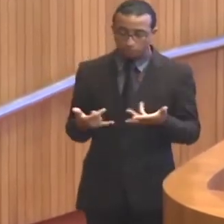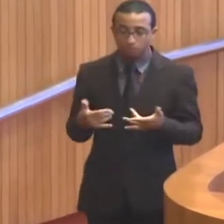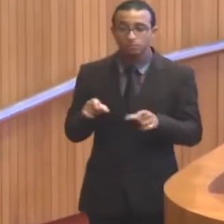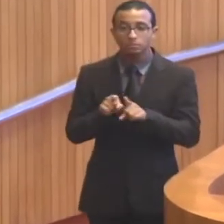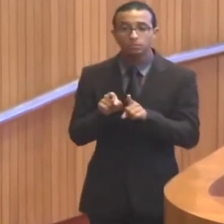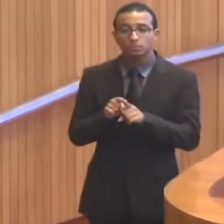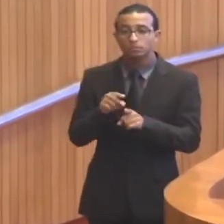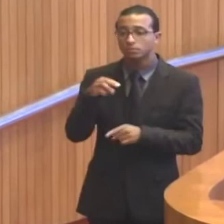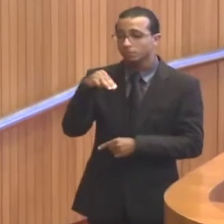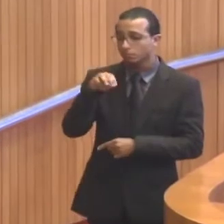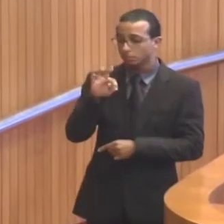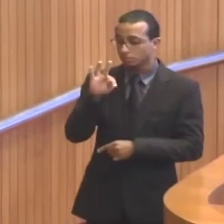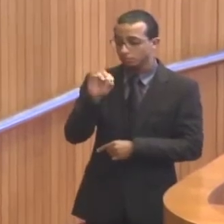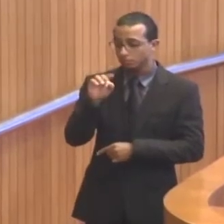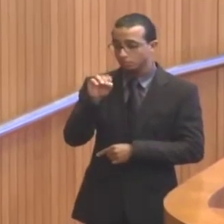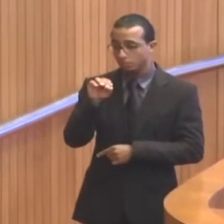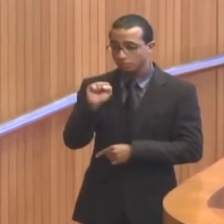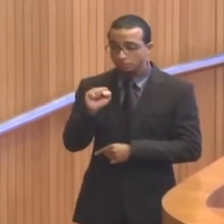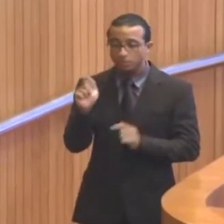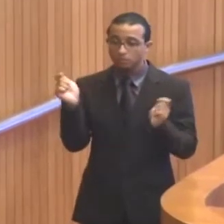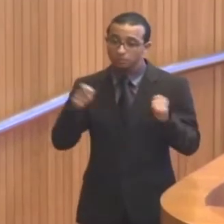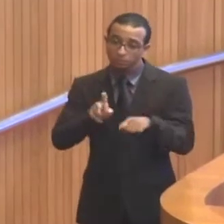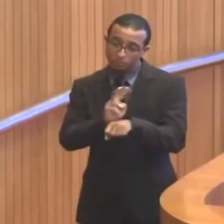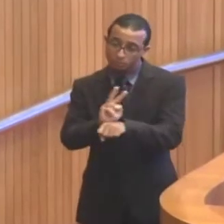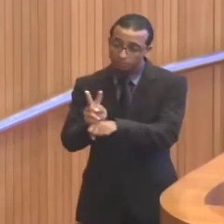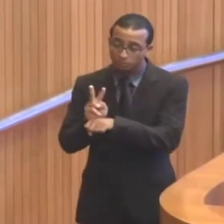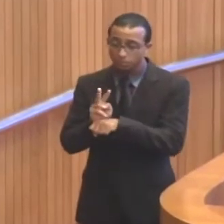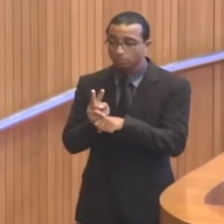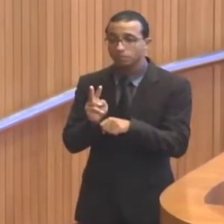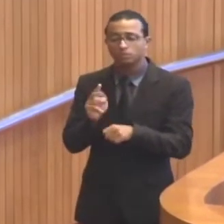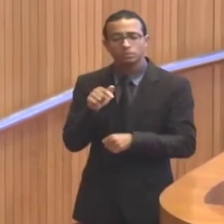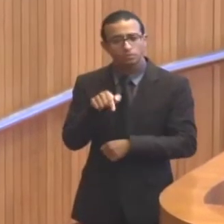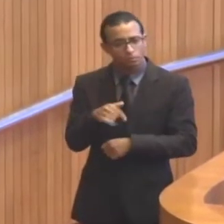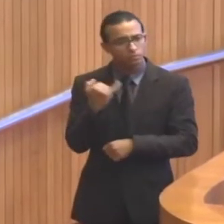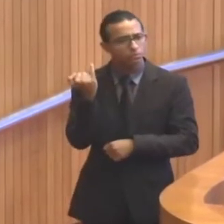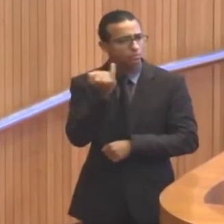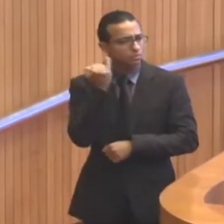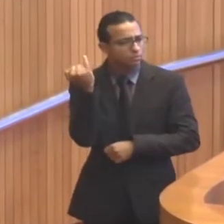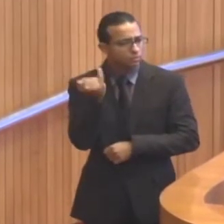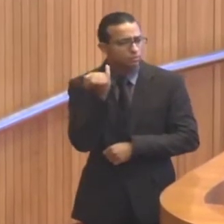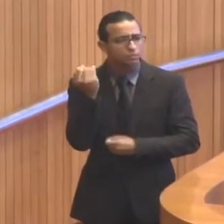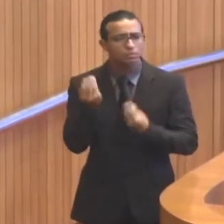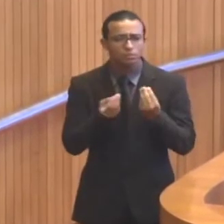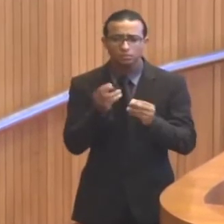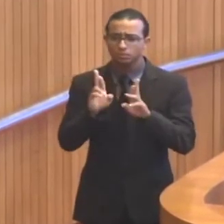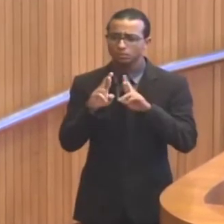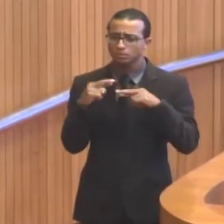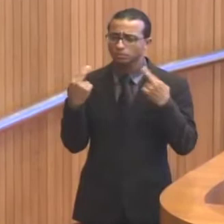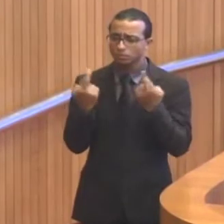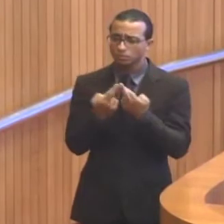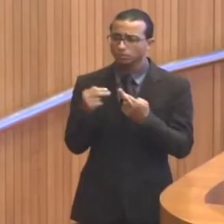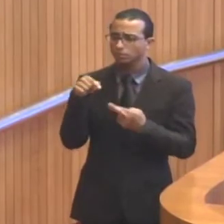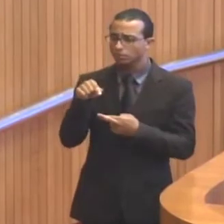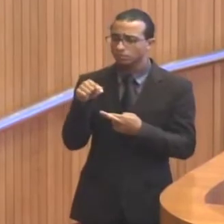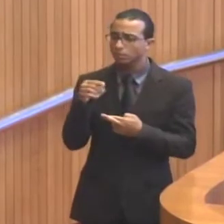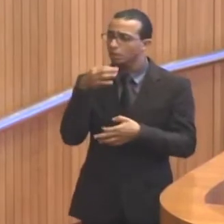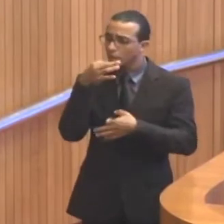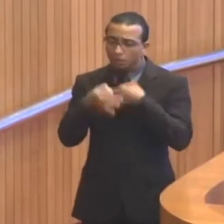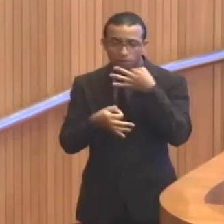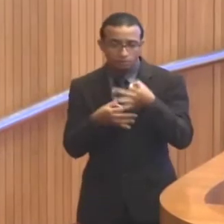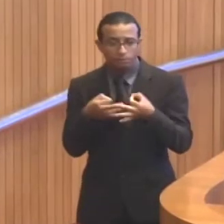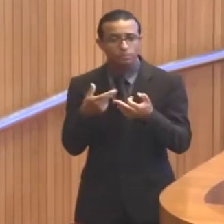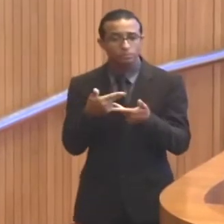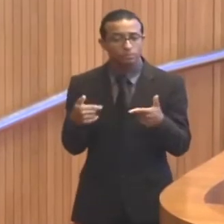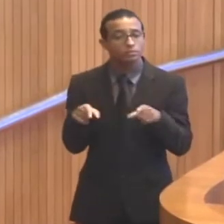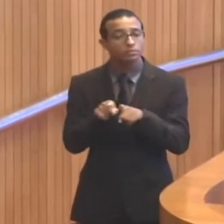métodos mais eficientes de fiscalização. Foi extremamente proveitosa a reunião, acolhemos as sugestões,